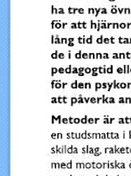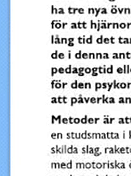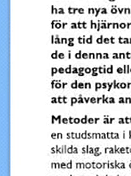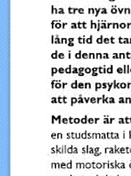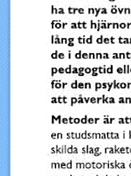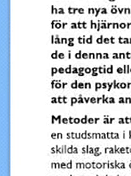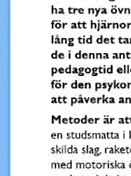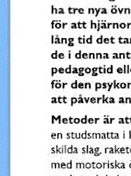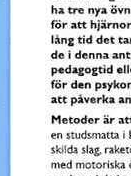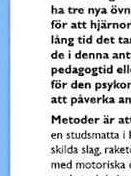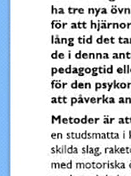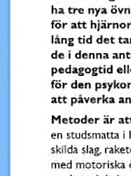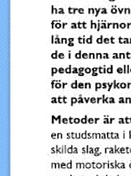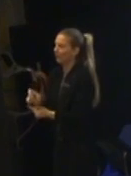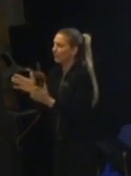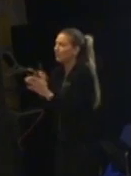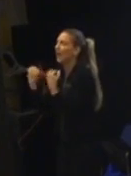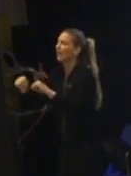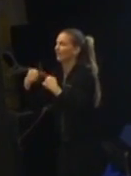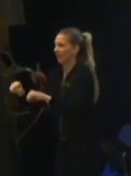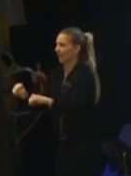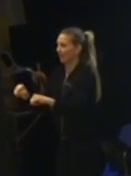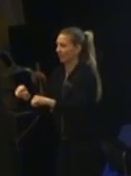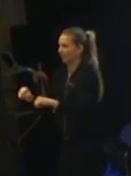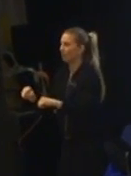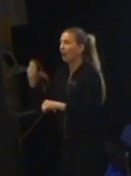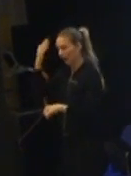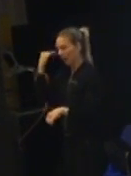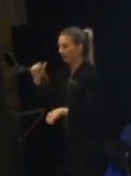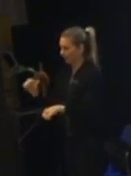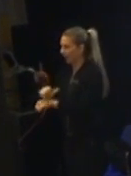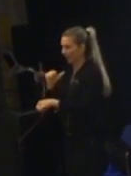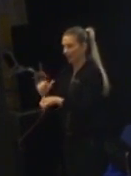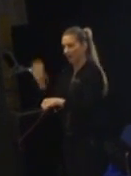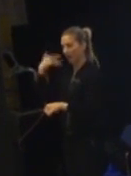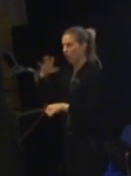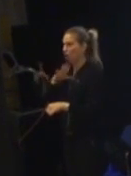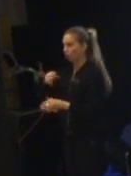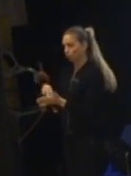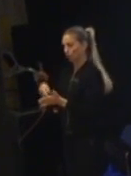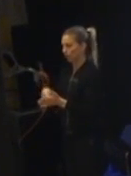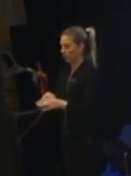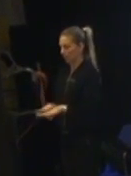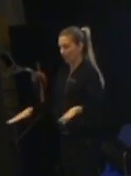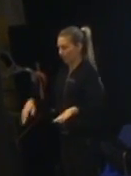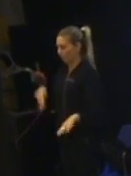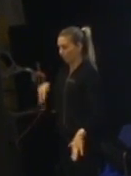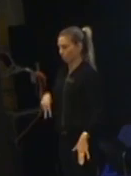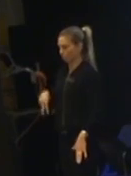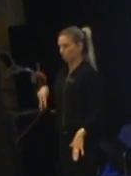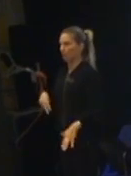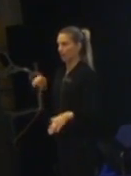möta henne med aktivitet. Och det går att träna. Det går att ha studsmatta in i klassrummet. Det går att ha i